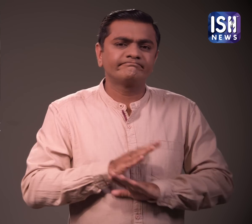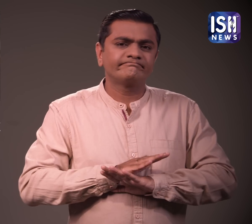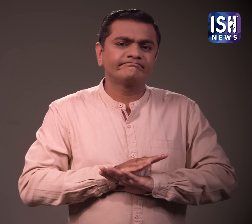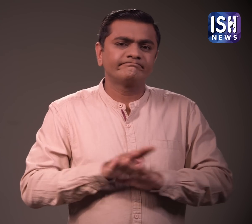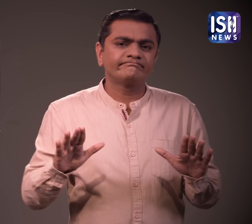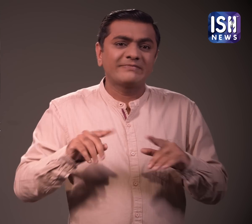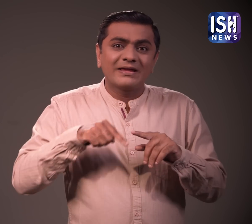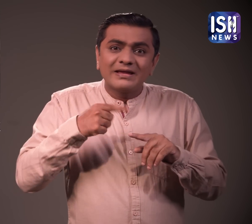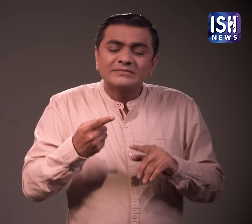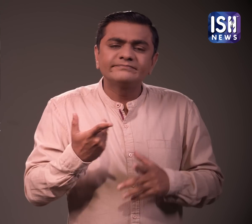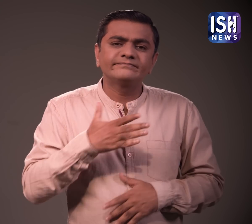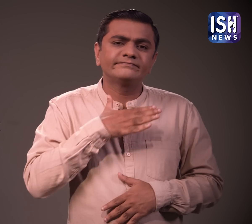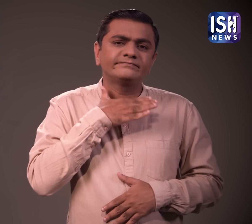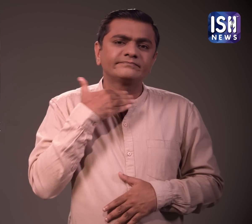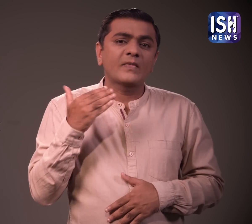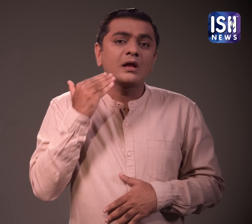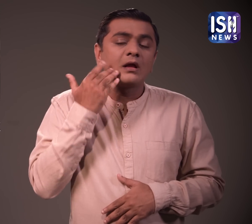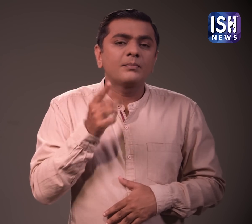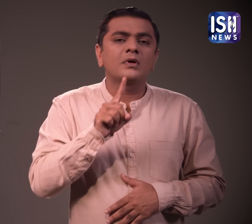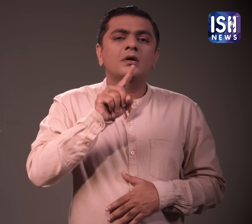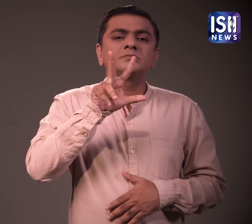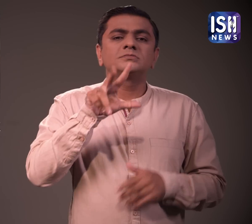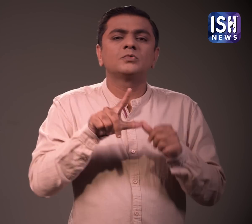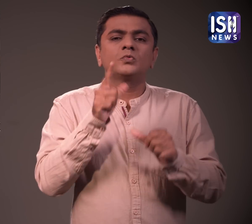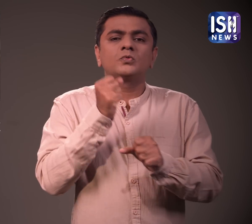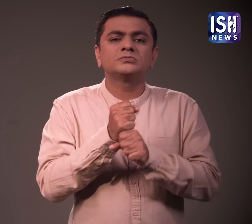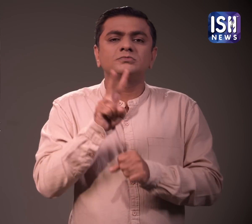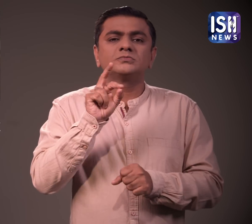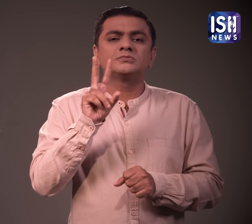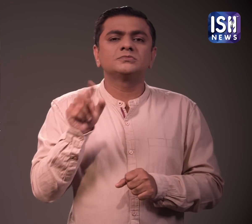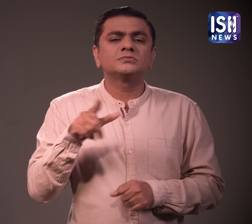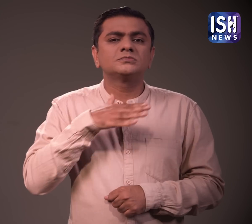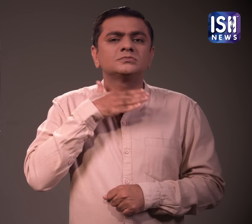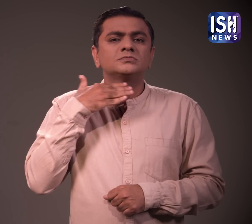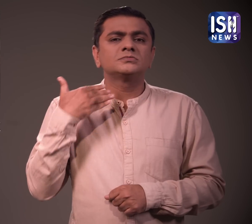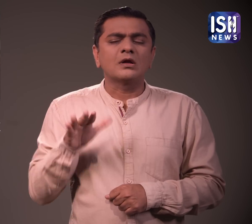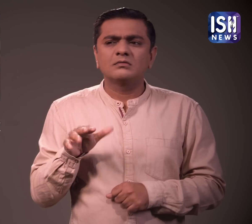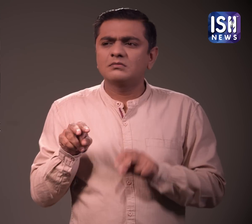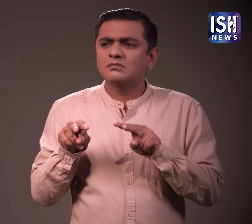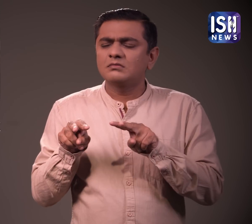रोहन का 18 अगस 2020 को निदन हो गया क्या प्रोटीन शेक की वज़े से उसकी मौत हो गई?